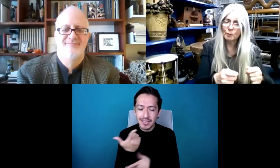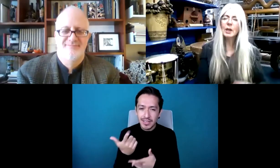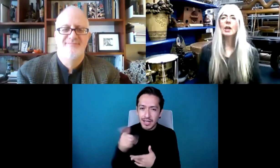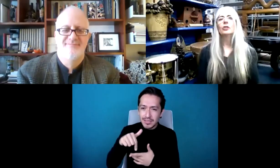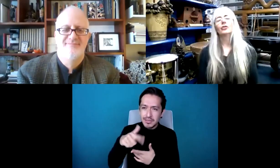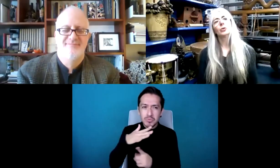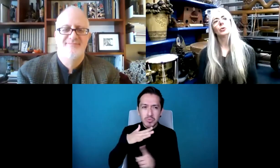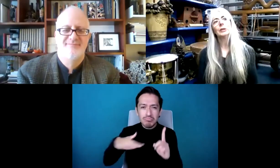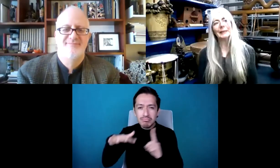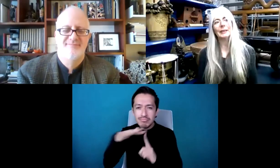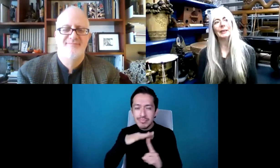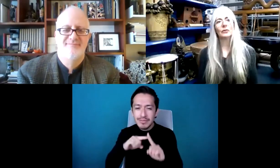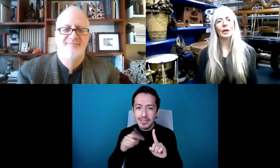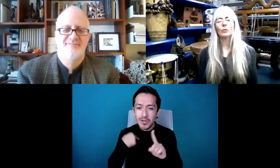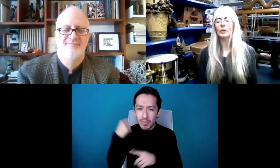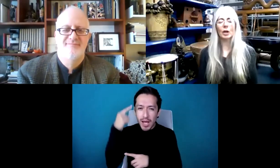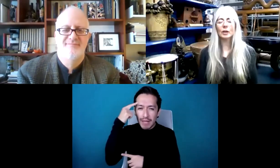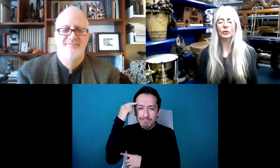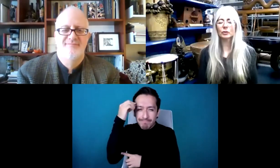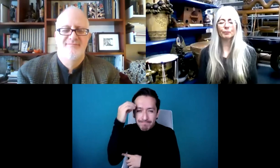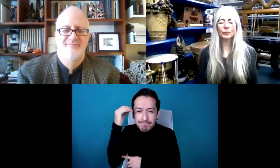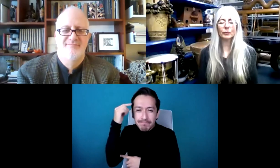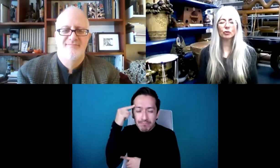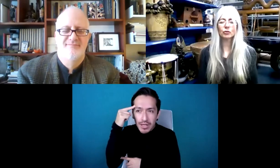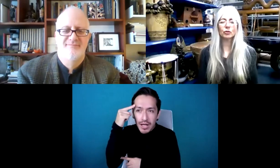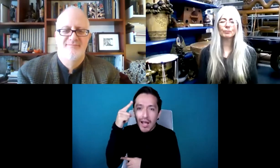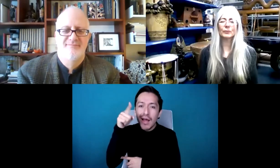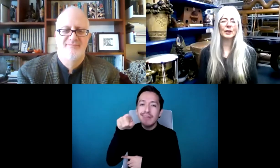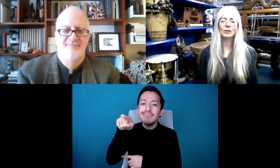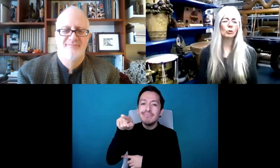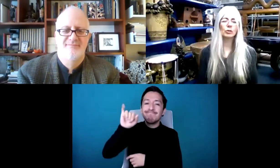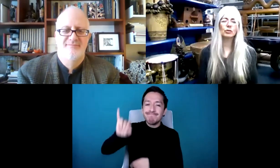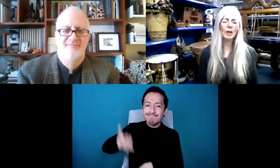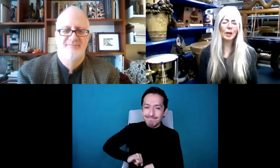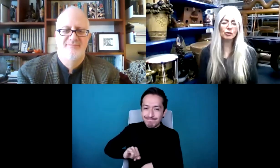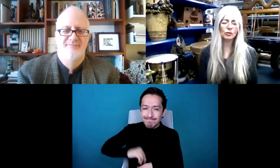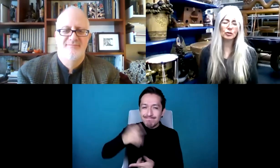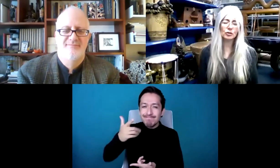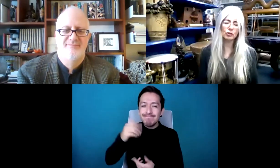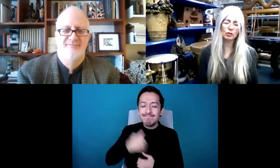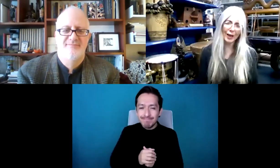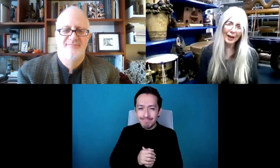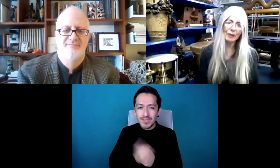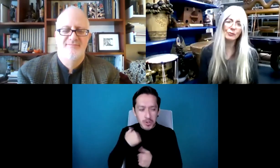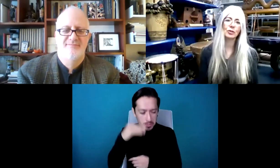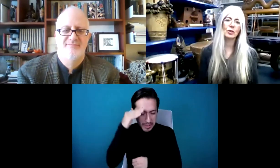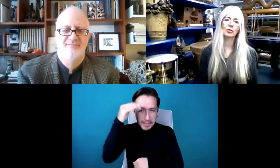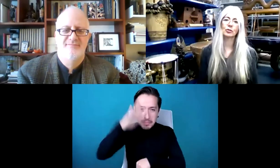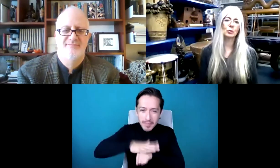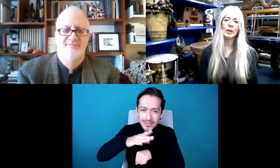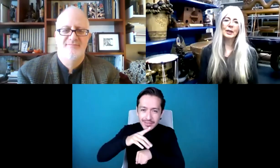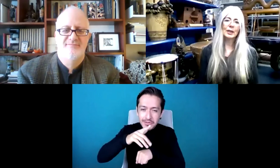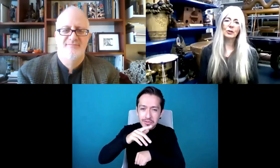y reflexionarlas y decir, ah, qué interesante esto. Voy a pensarlo más. Entonces, los retos que